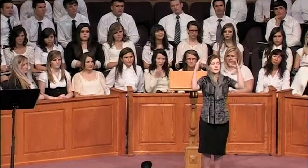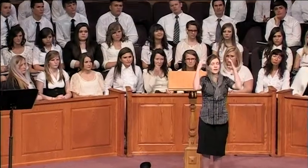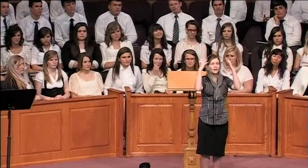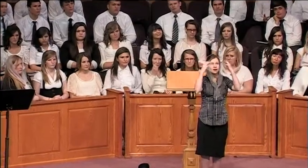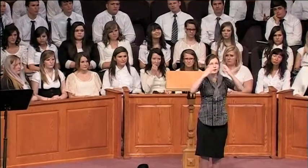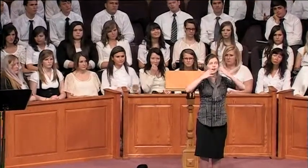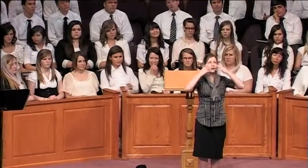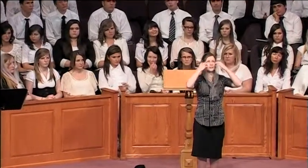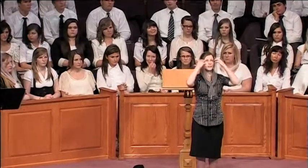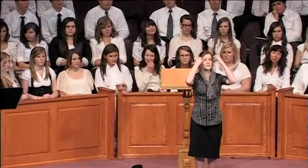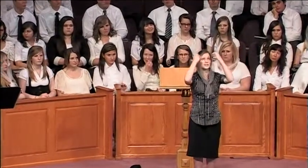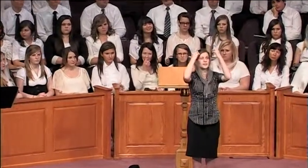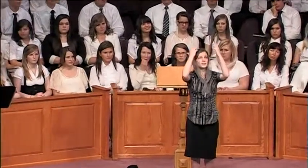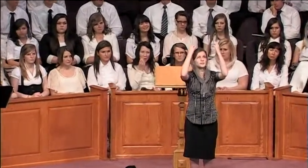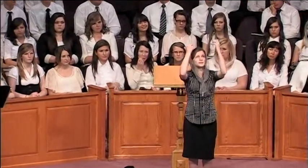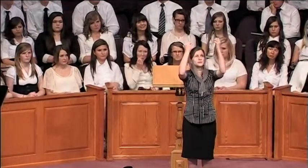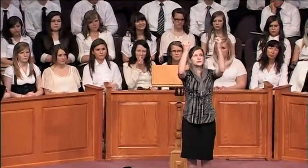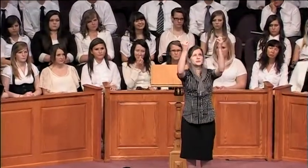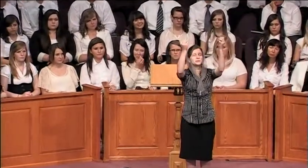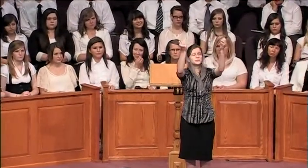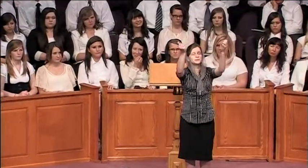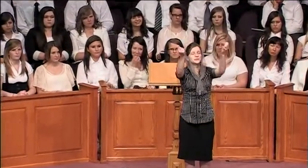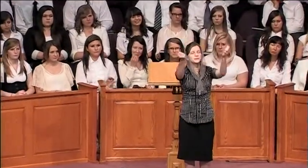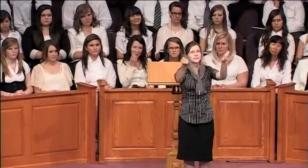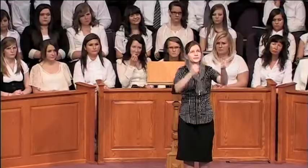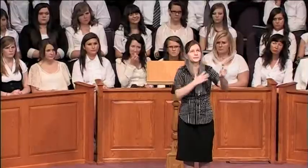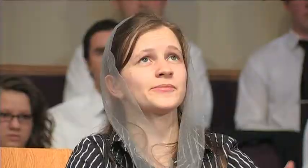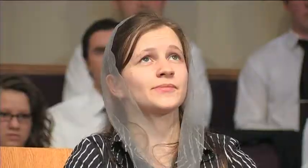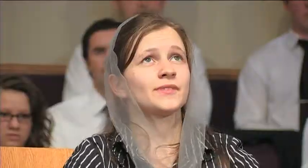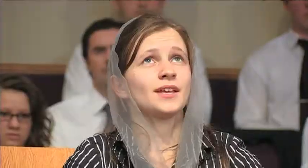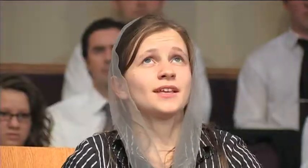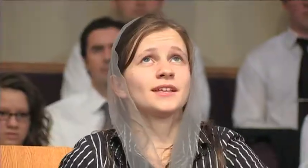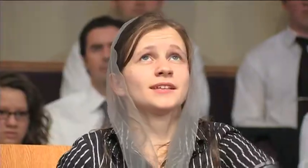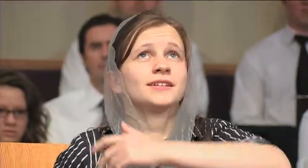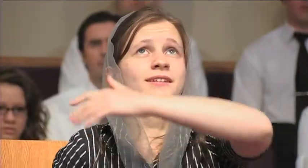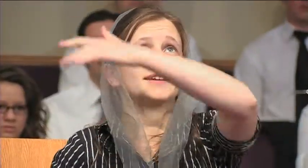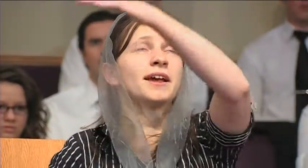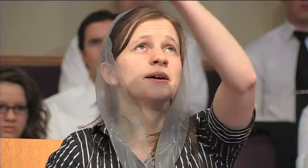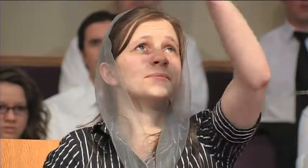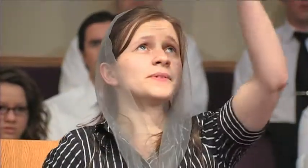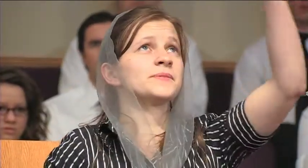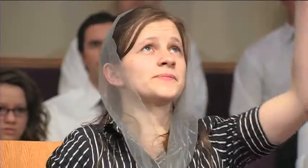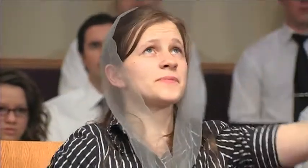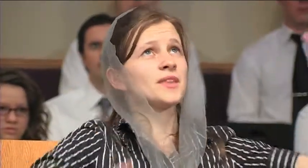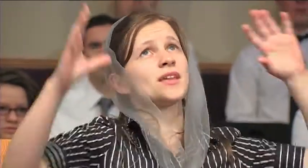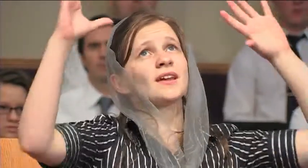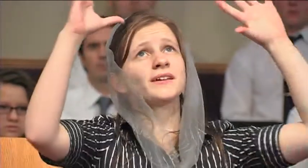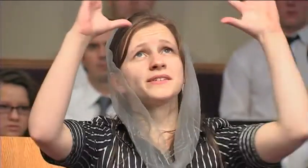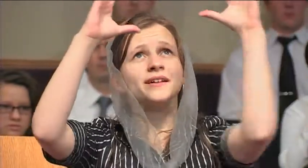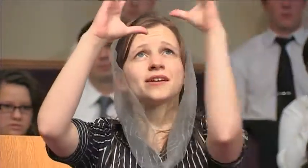Звезды протускнеют, Небо свернется